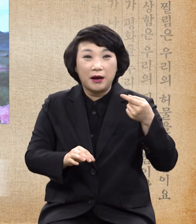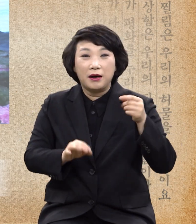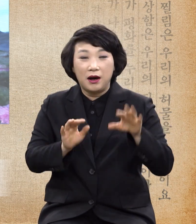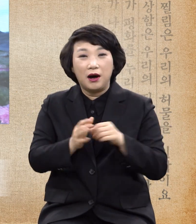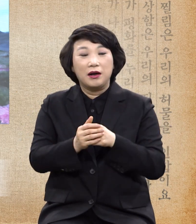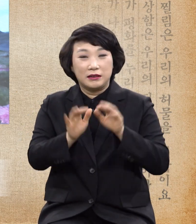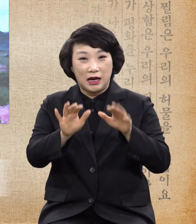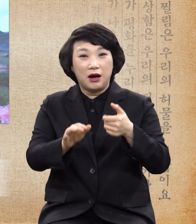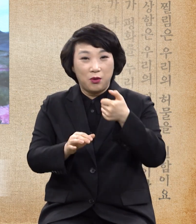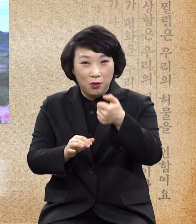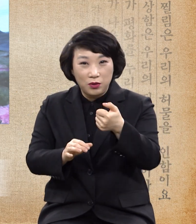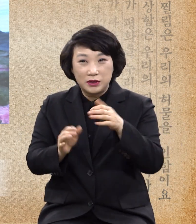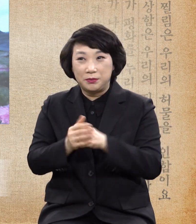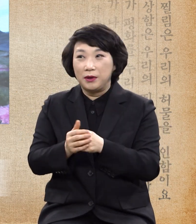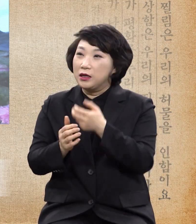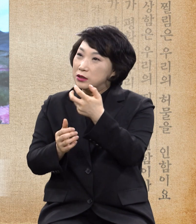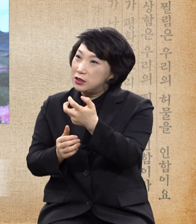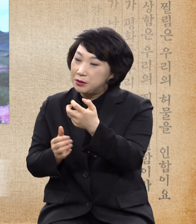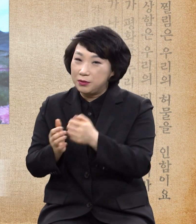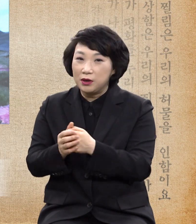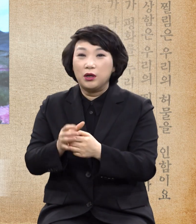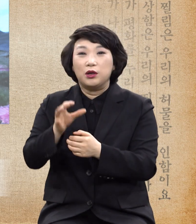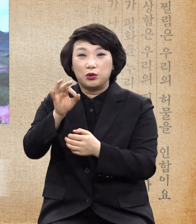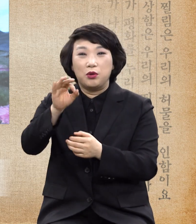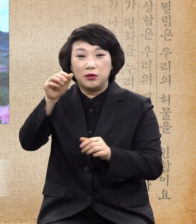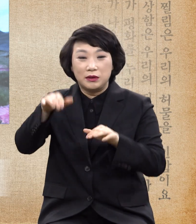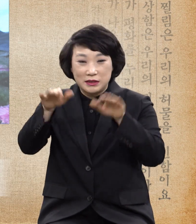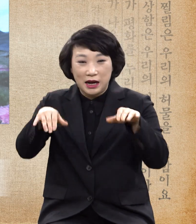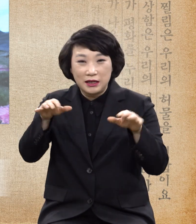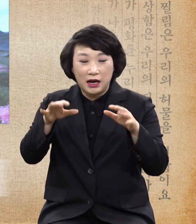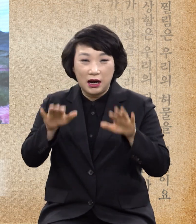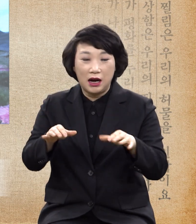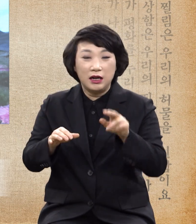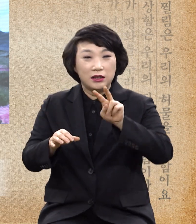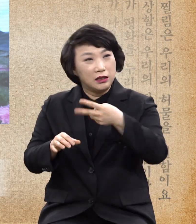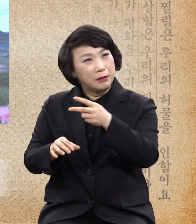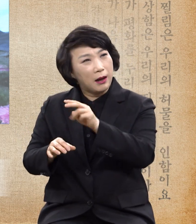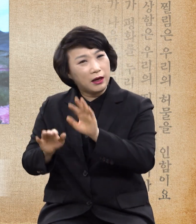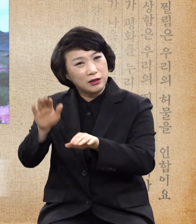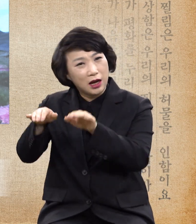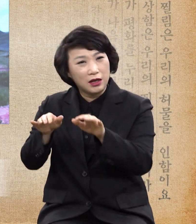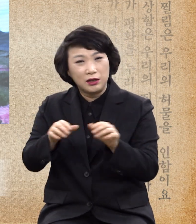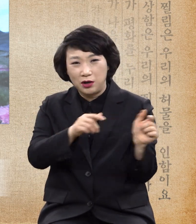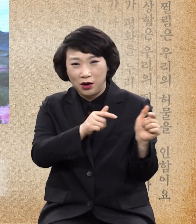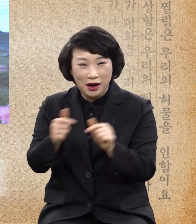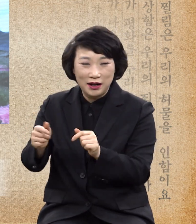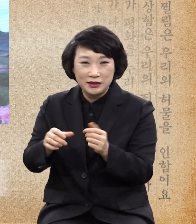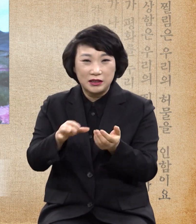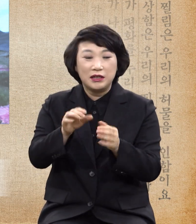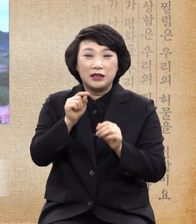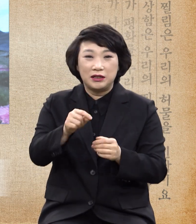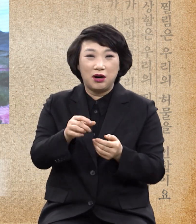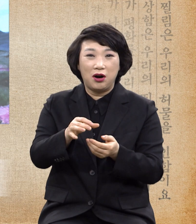차이가 나고 수십만원 차이가 나고 이백만원 차이가 나고 그 값의 차이가 똑같은